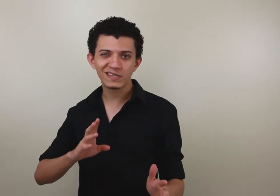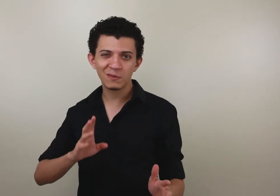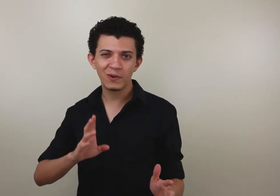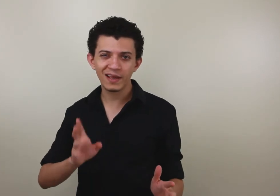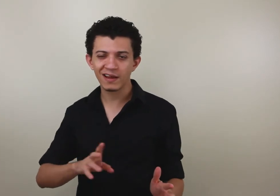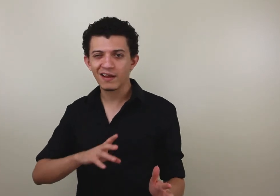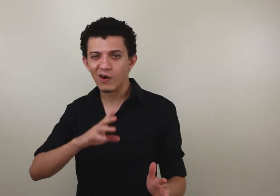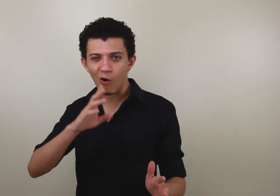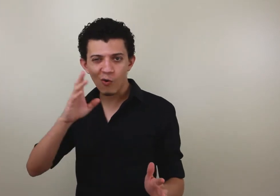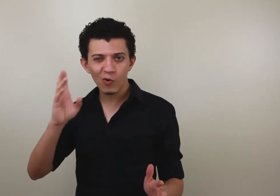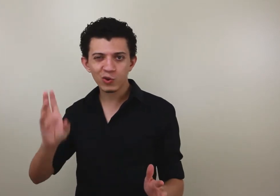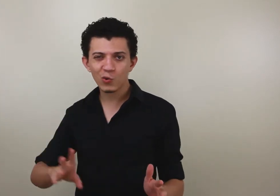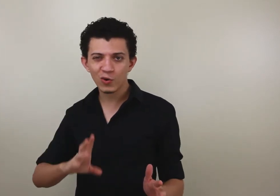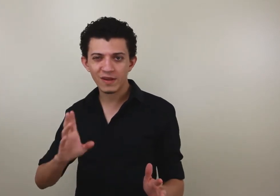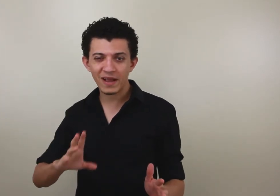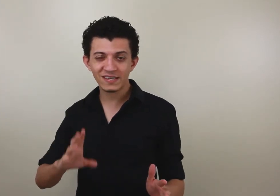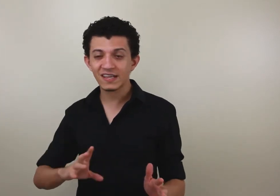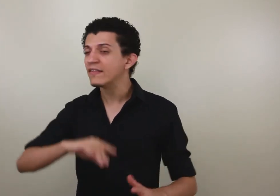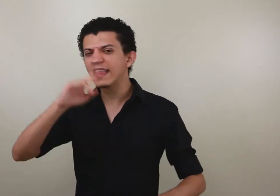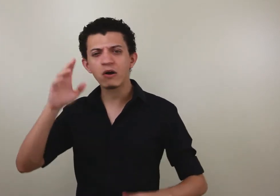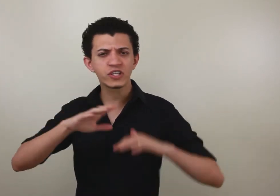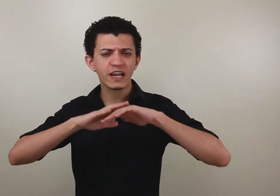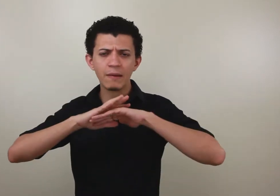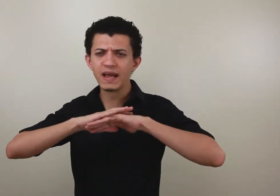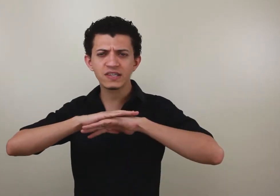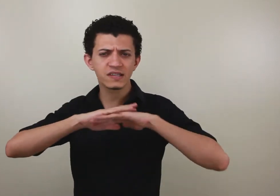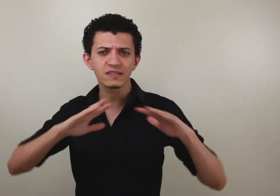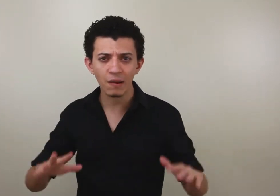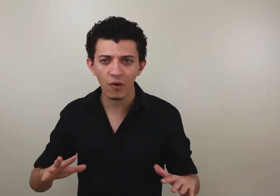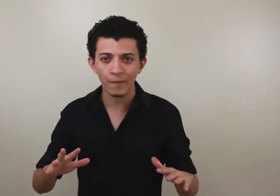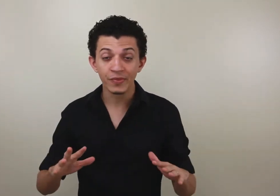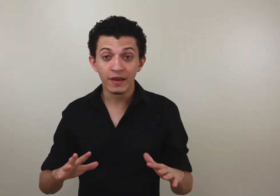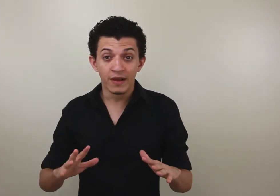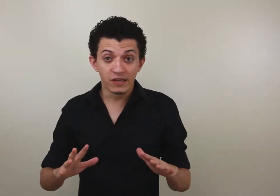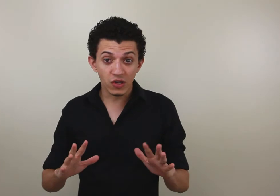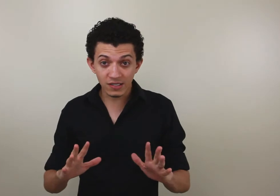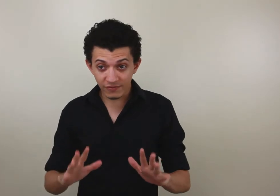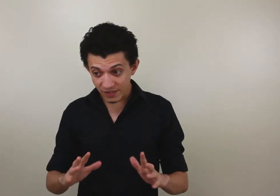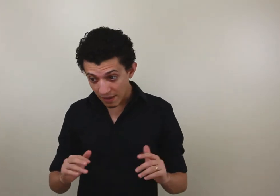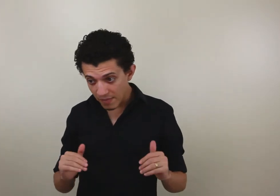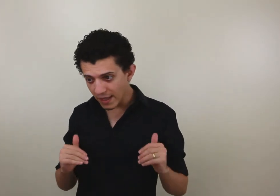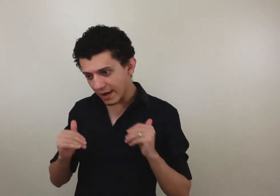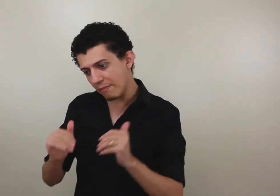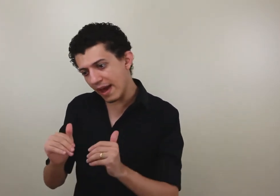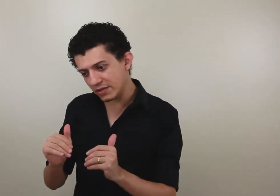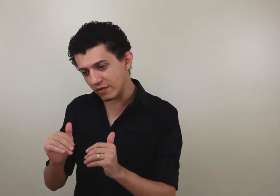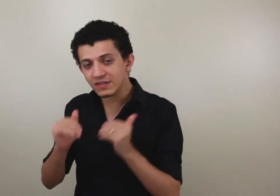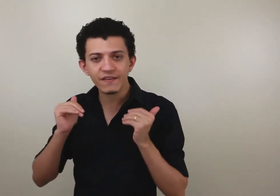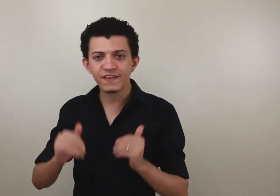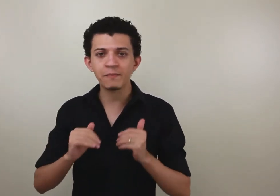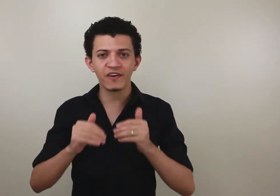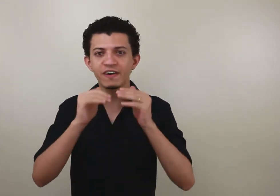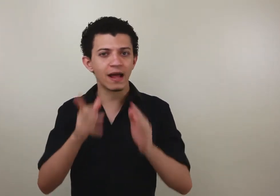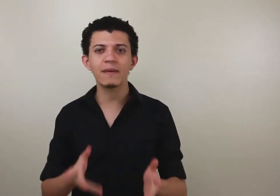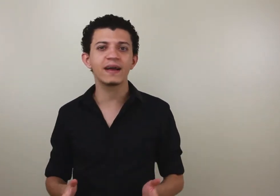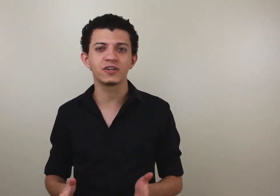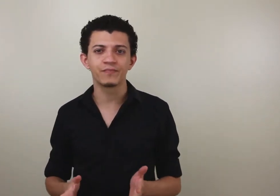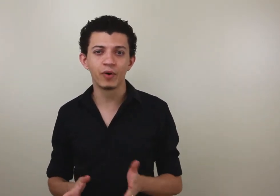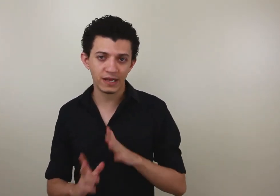disciplina ou algum outro curso, média é 6, não, tirando a média é 6 tá bom. Só que se você mira na média, você sempre vai ficar na média. Por